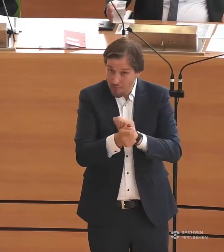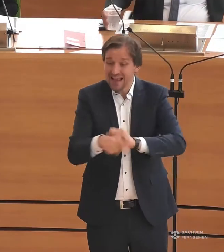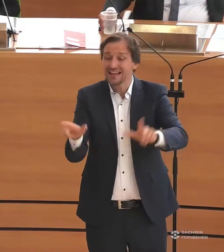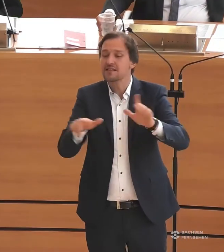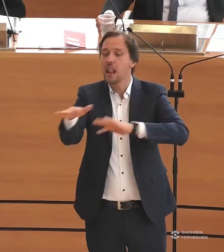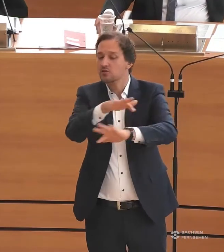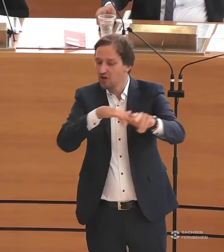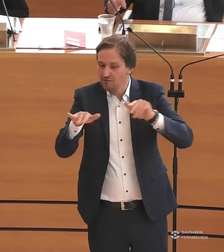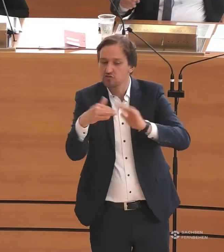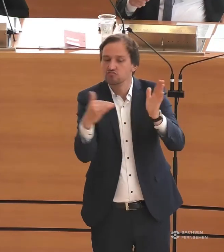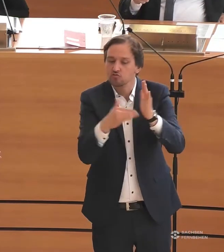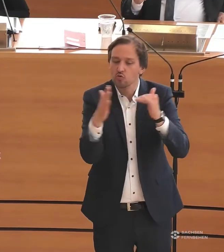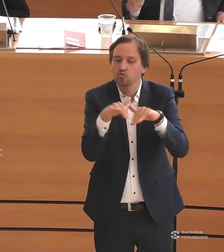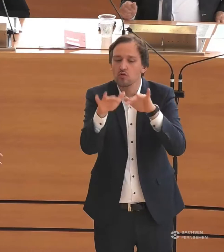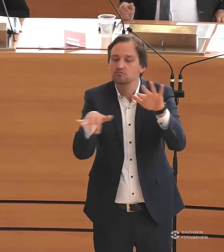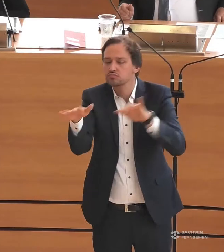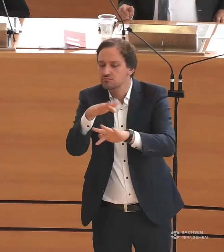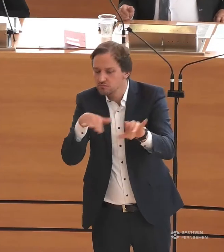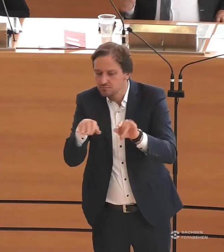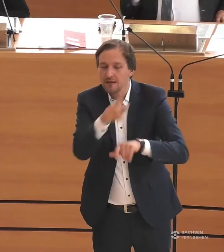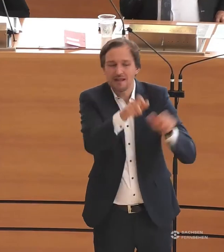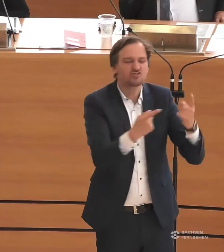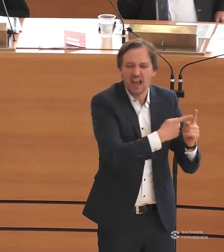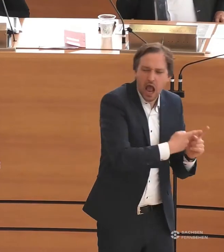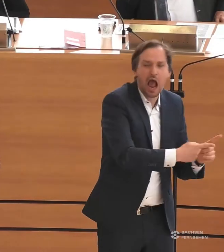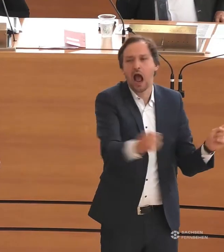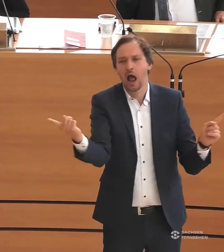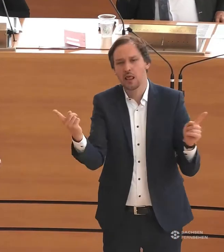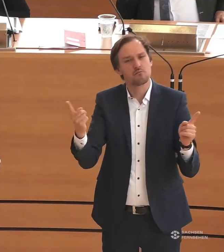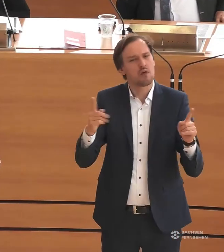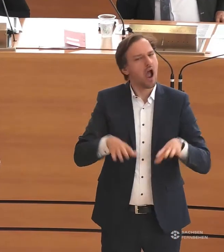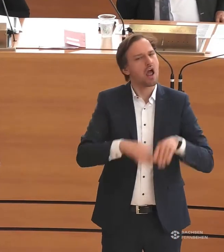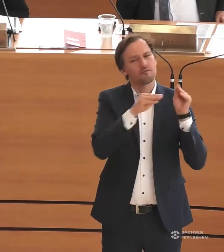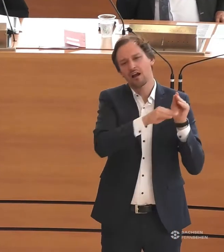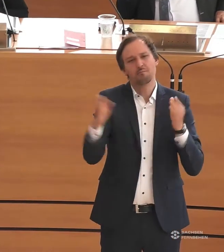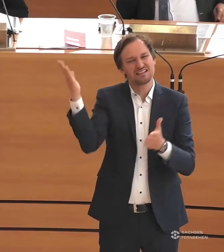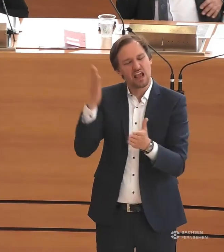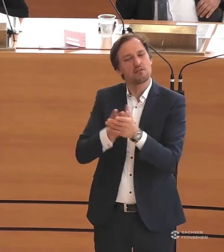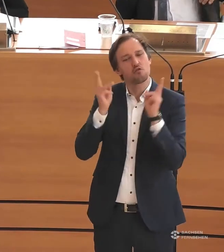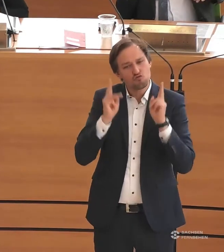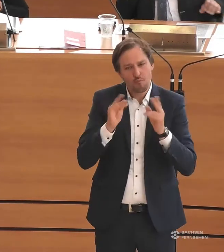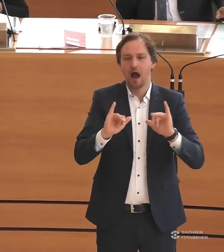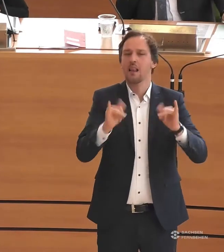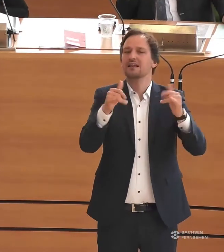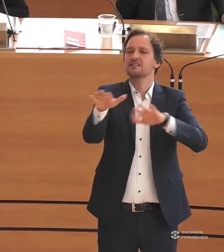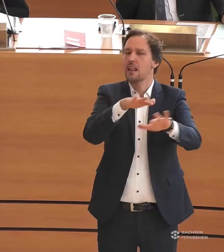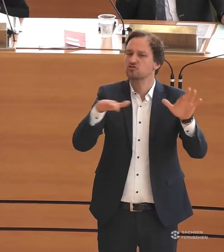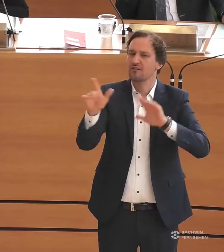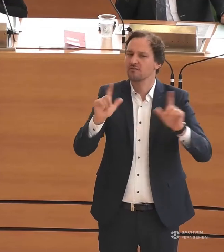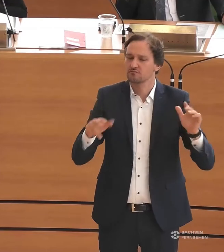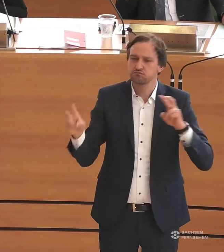muss, die es jedem Menschen, auch den Menschen mit Behinderung, ermöglicht, von Anfang an ein wertvoller Teil dieser Gesellschaft zu sein.